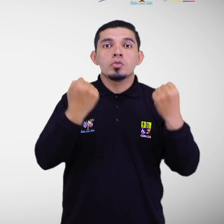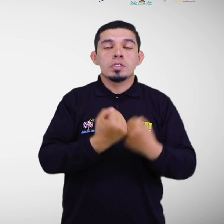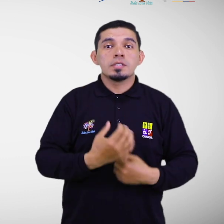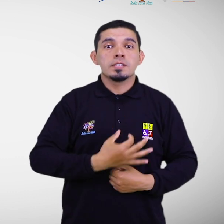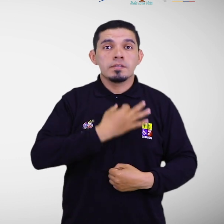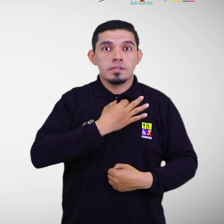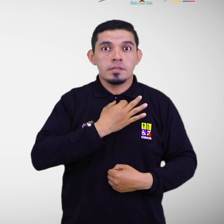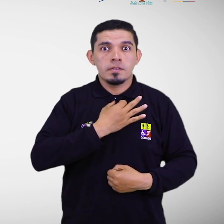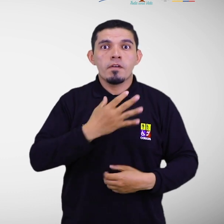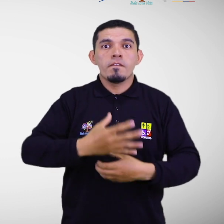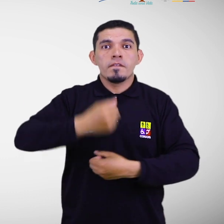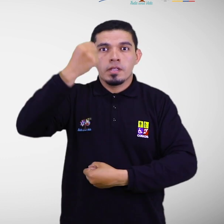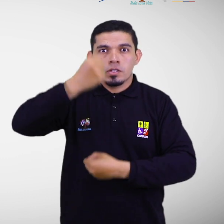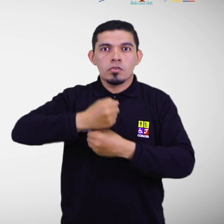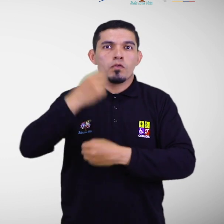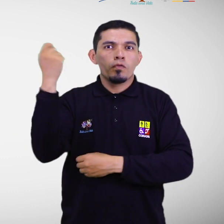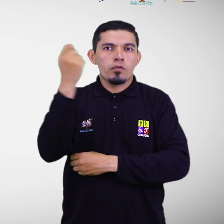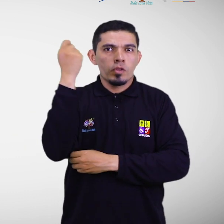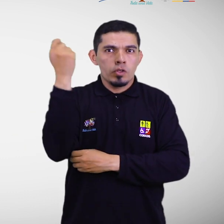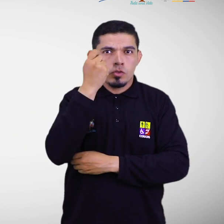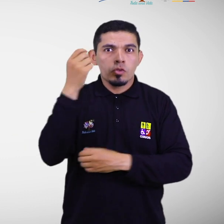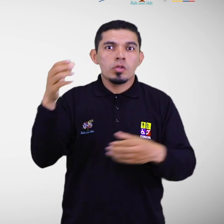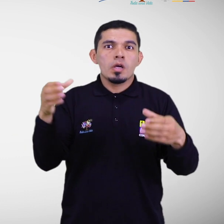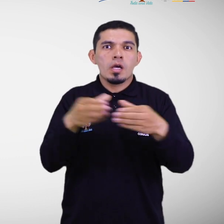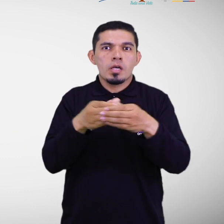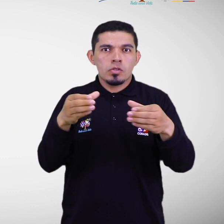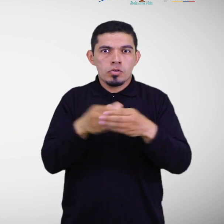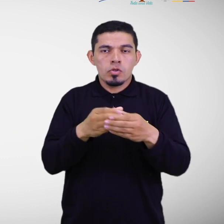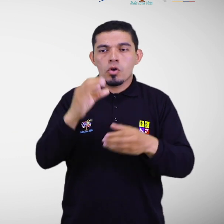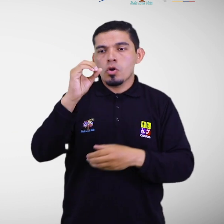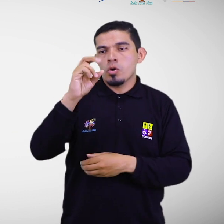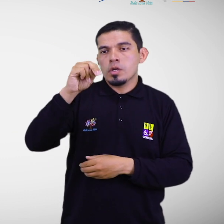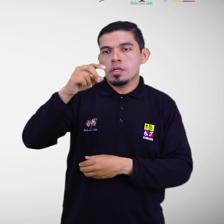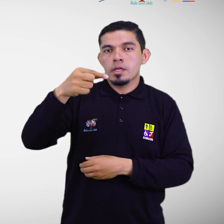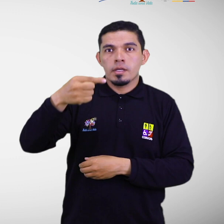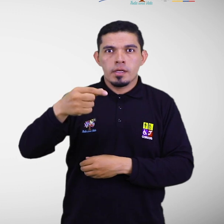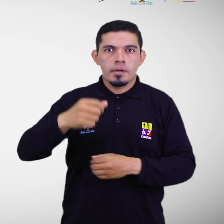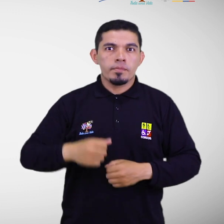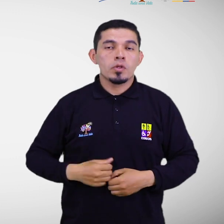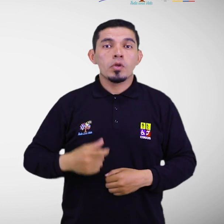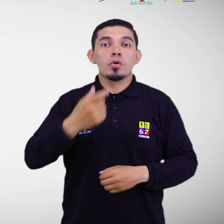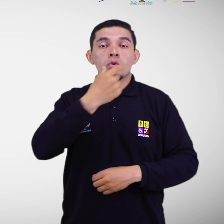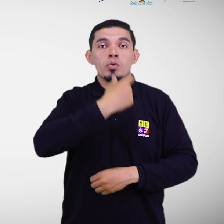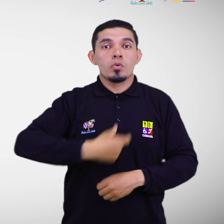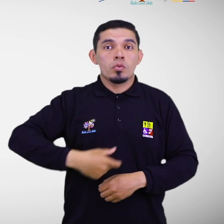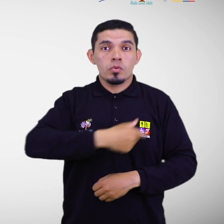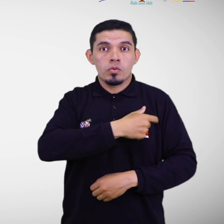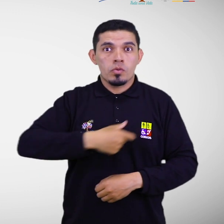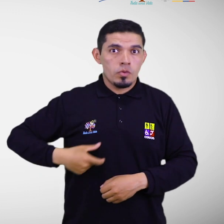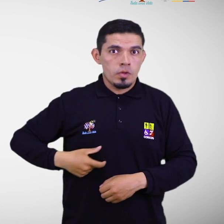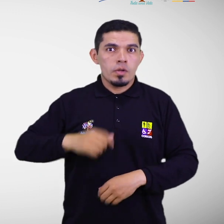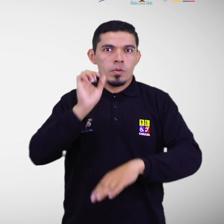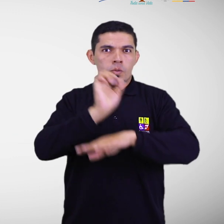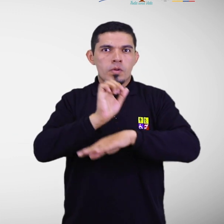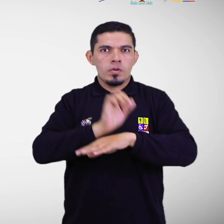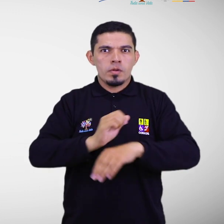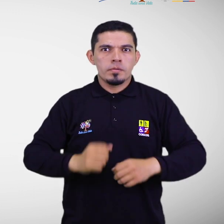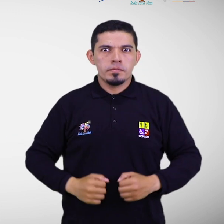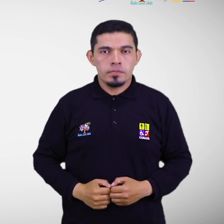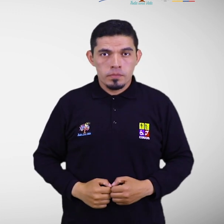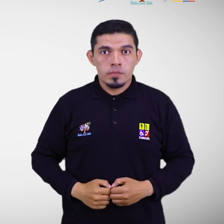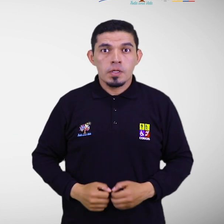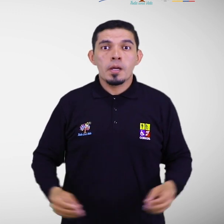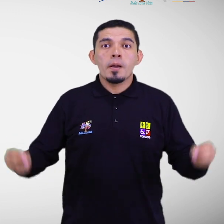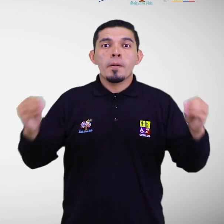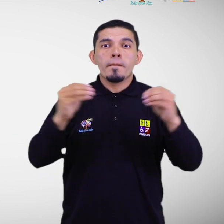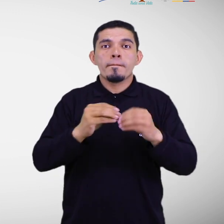Federaciones, Fundaciones, Asociaciones y ONG. Cruz Roja Ecuatoriana. Federación Nacional de